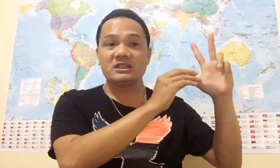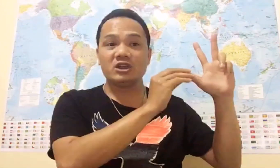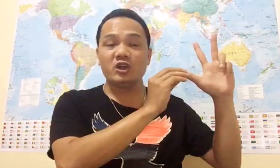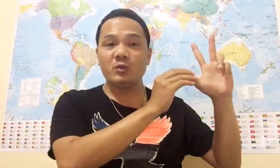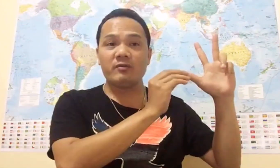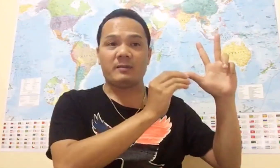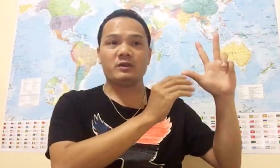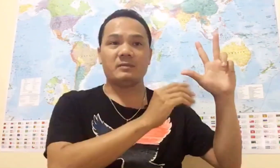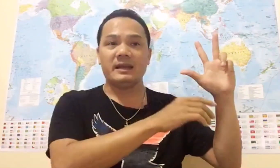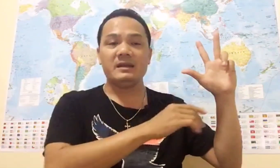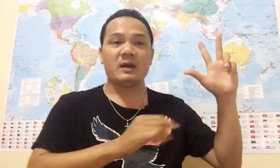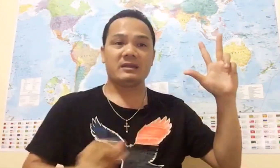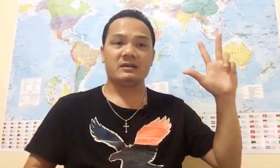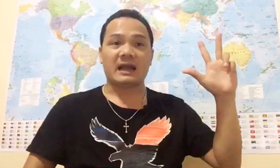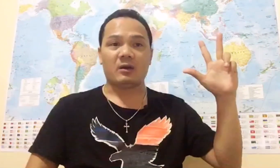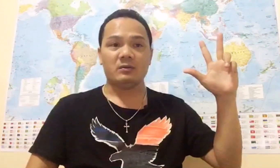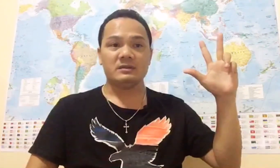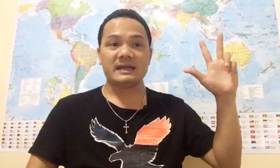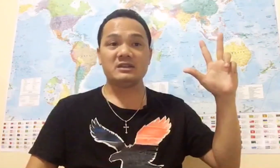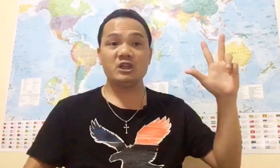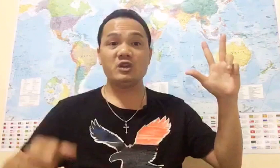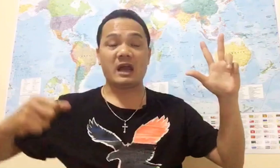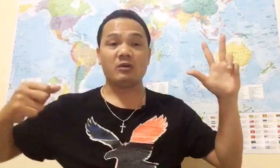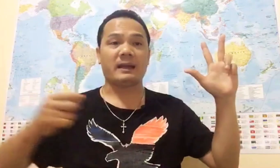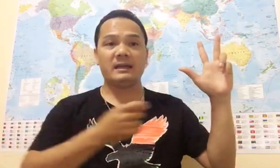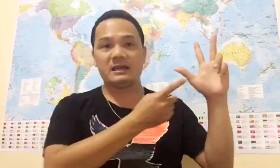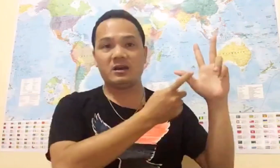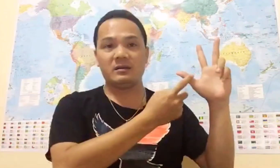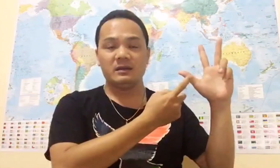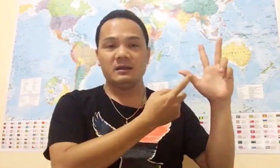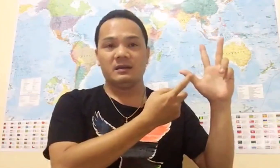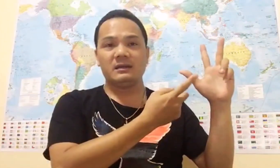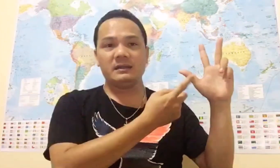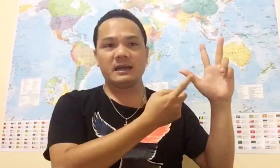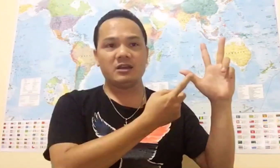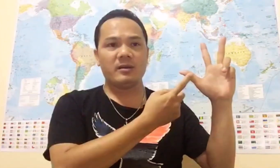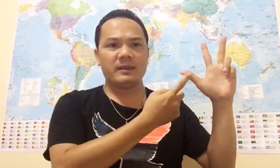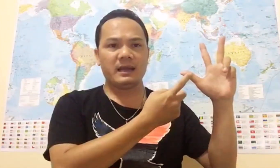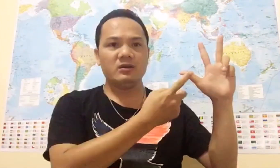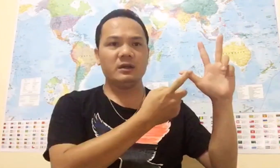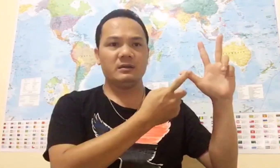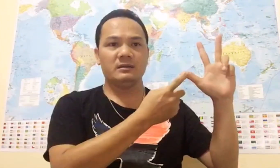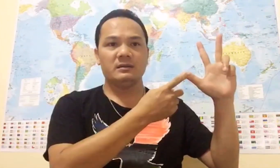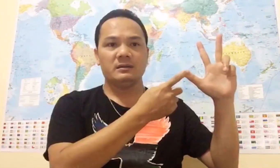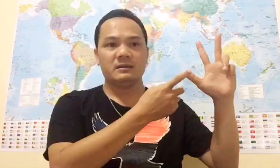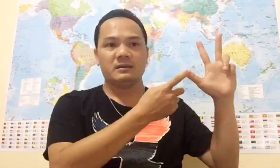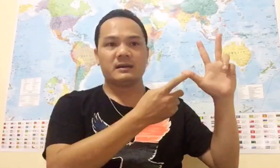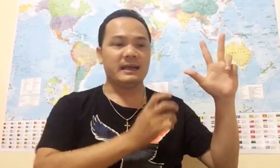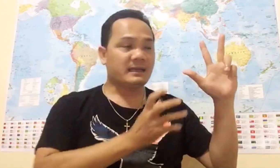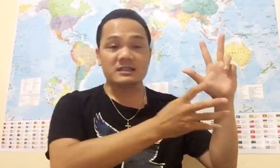xuất Ngu yếu phẩm của thằng Mỹ Đi qua cho thằng Tàu China Z nó giàu nó mạnh lên là do Hết Clinton tới Obama Nói Đẩy ngành sản